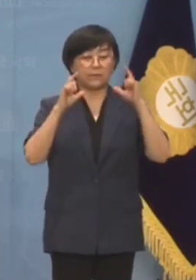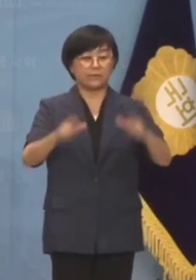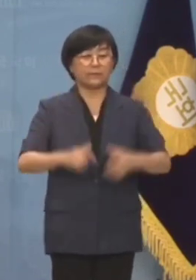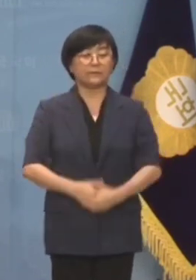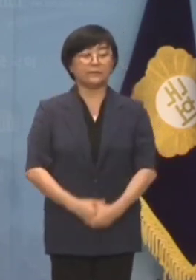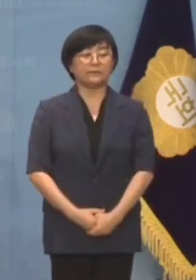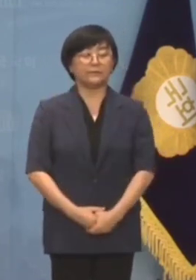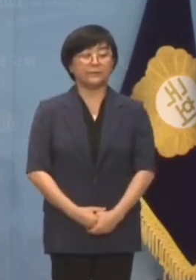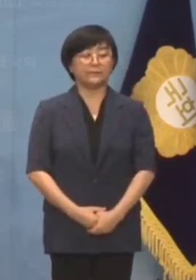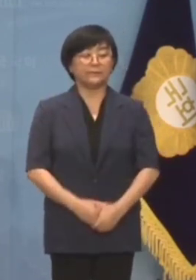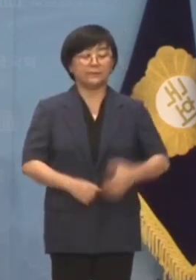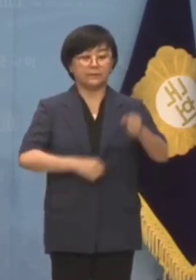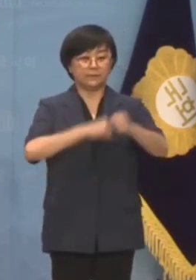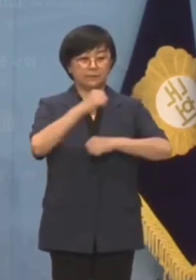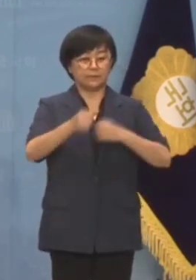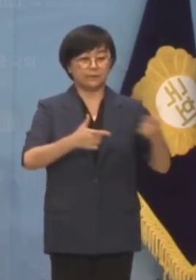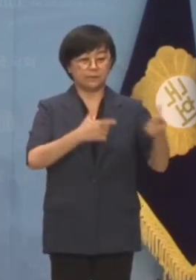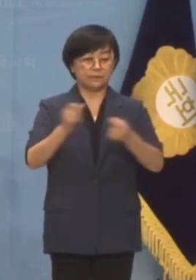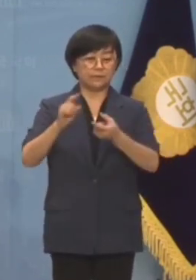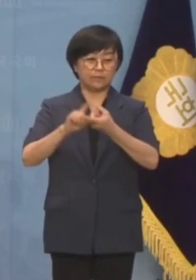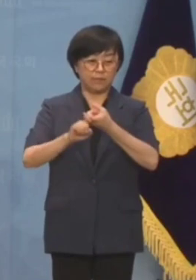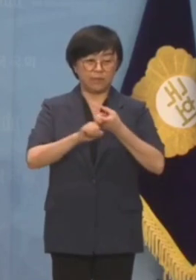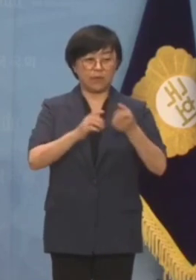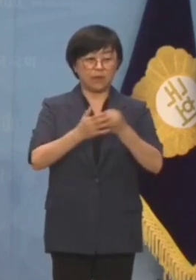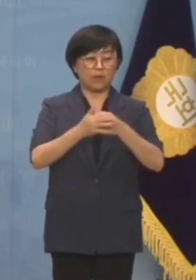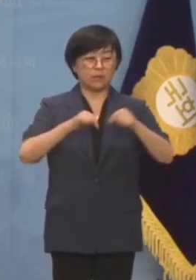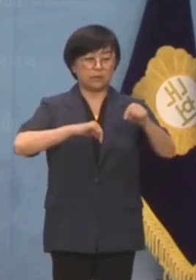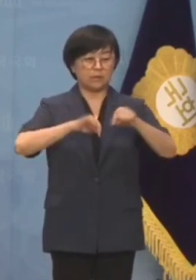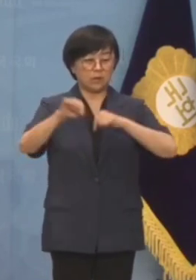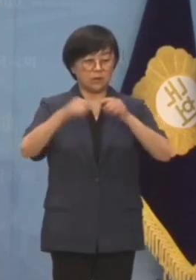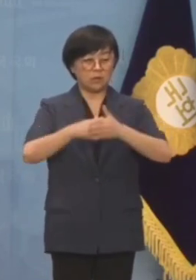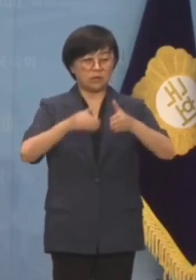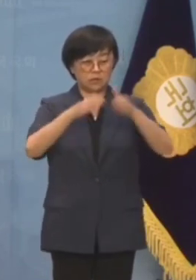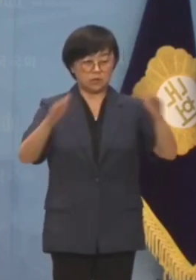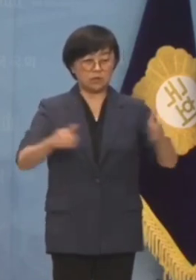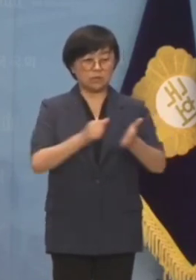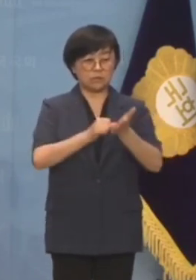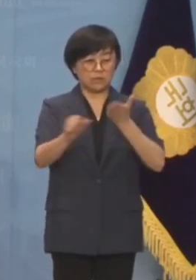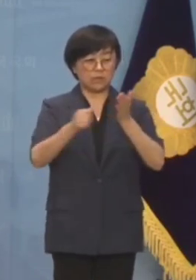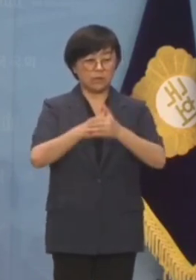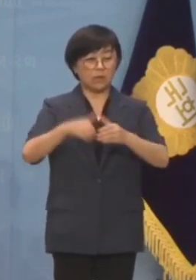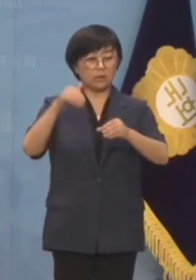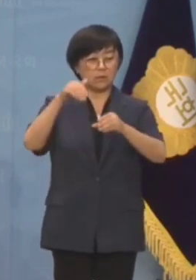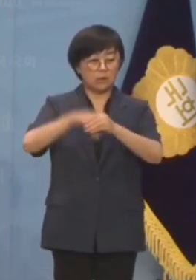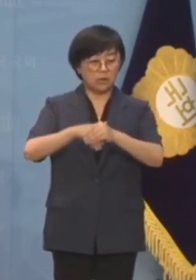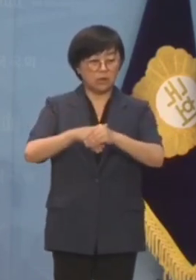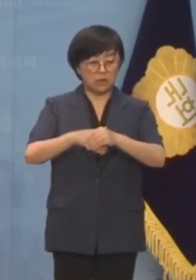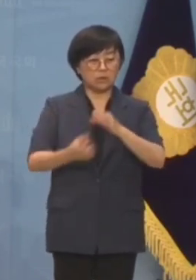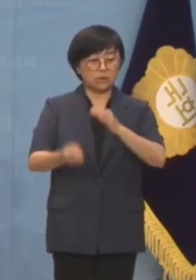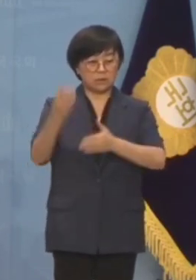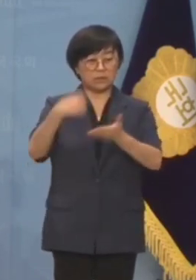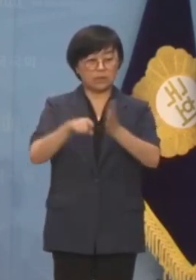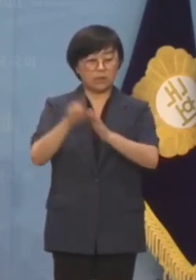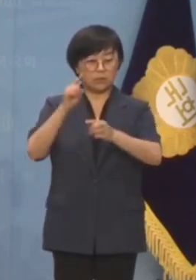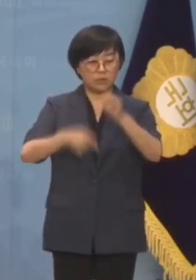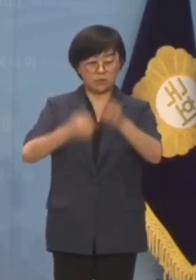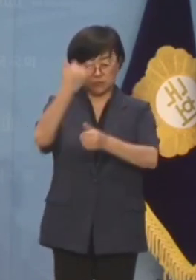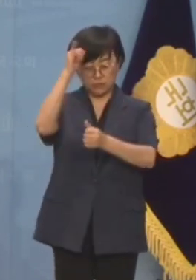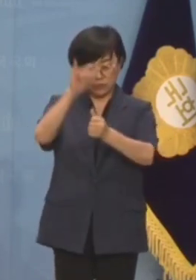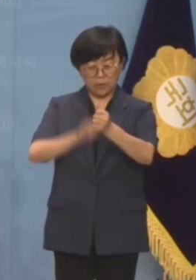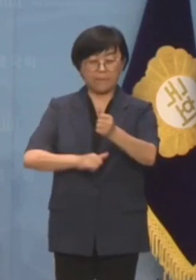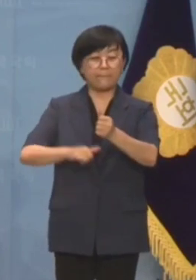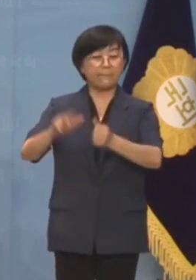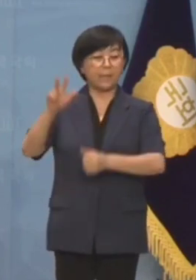자유총연맹의 정치중립조항 삭제는 총선 승리를 꿈꾸는 윤석열 정권에 대한 충성